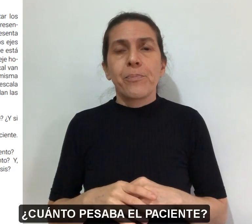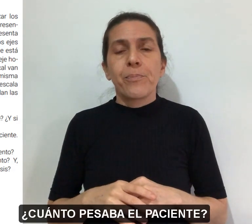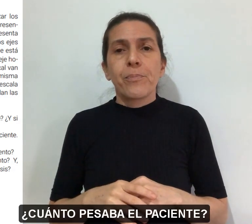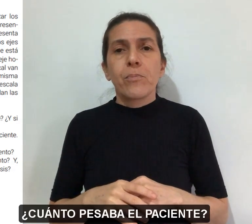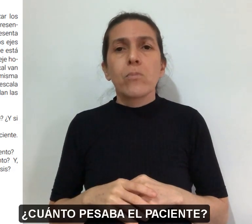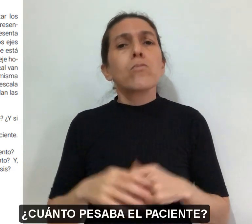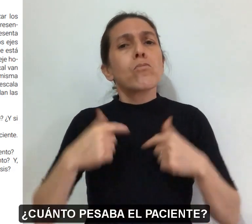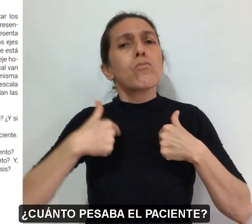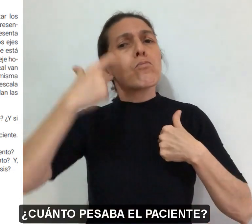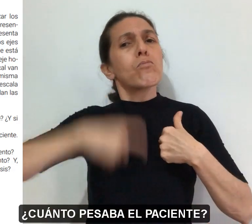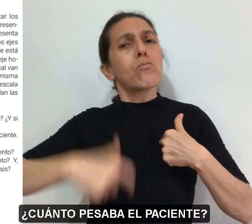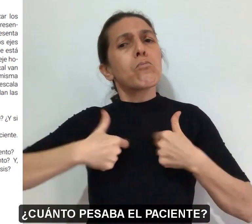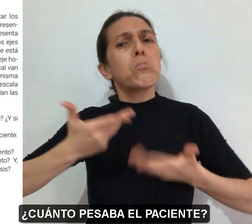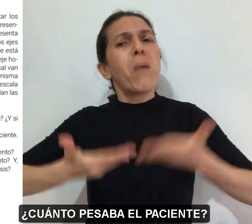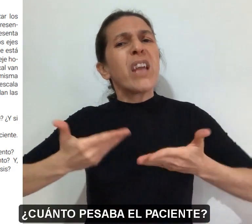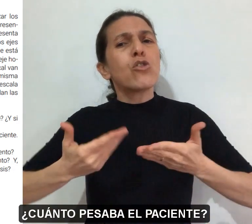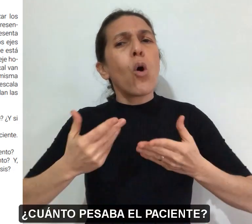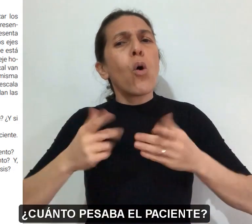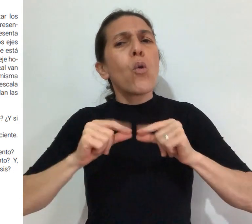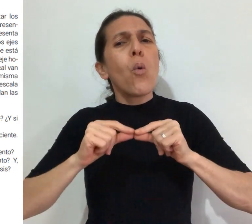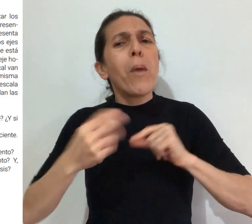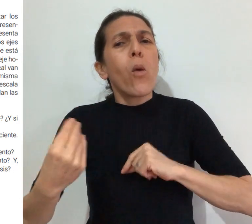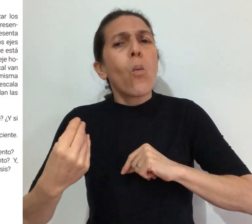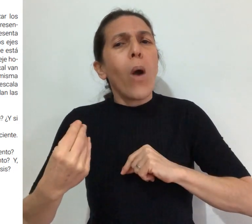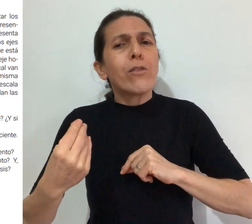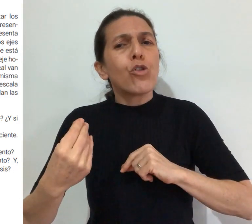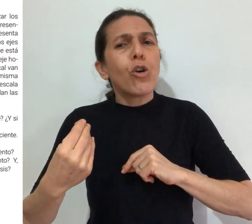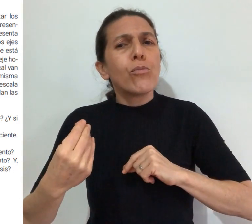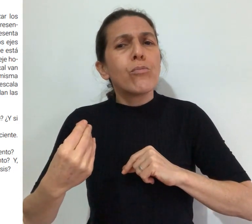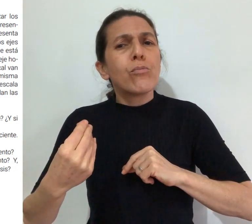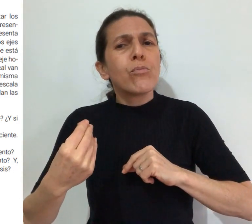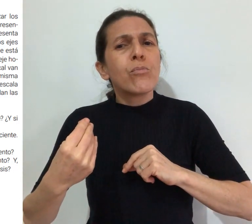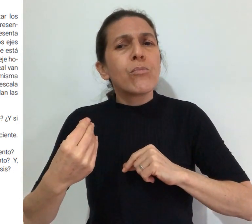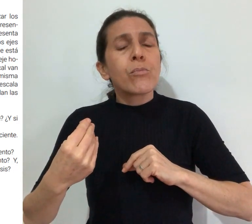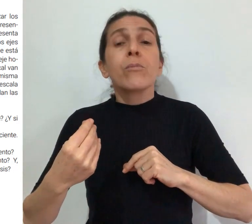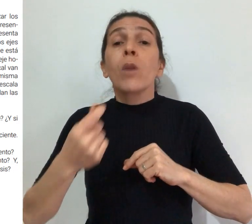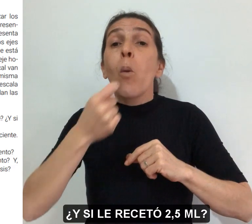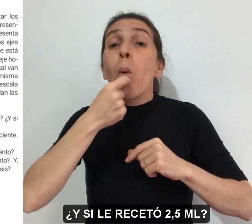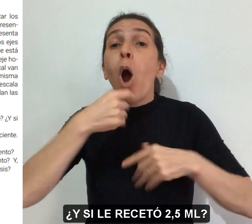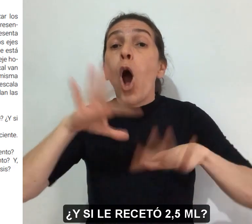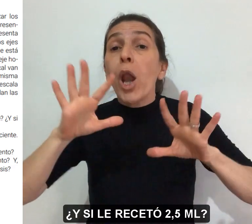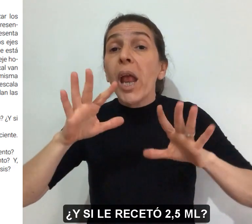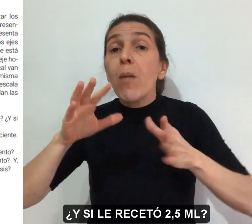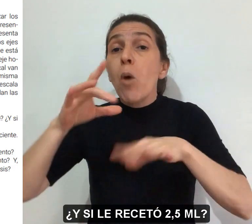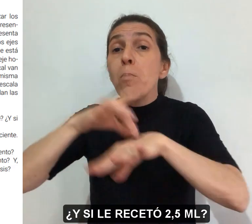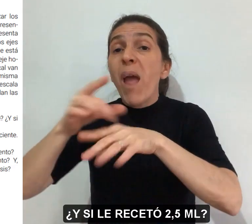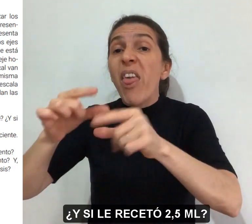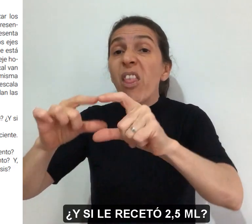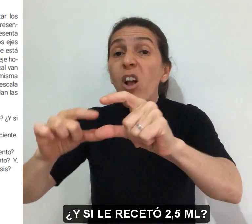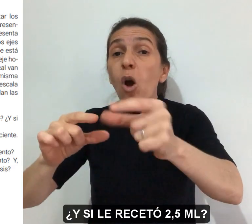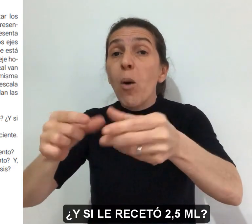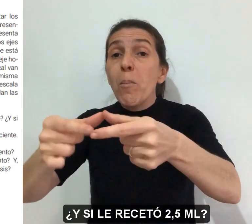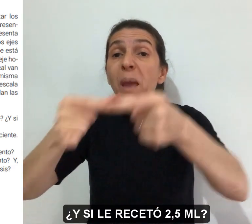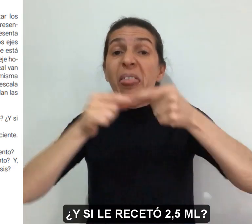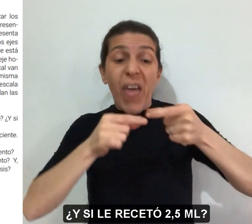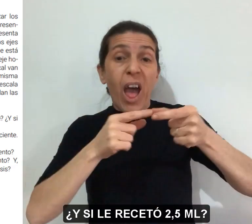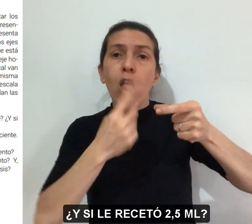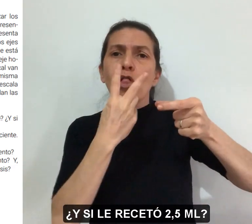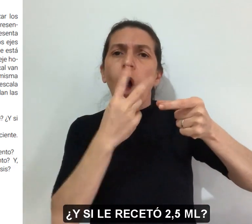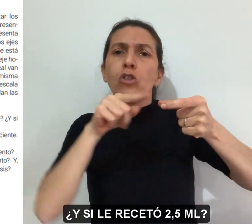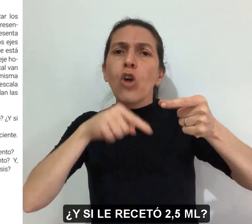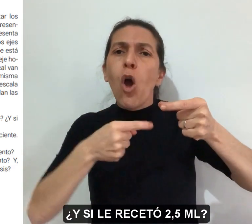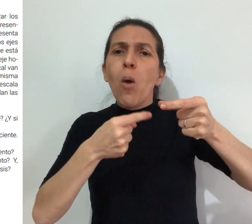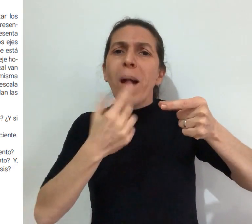¿Cuánto pesaba el paciente? ¿Y si le recetó 2,5